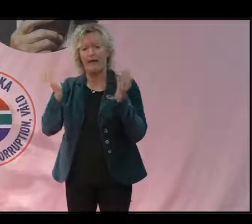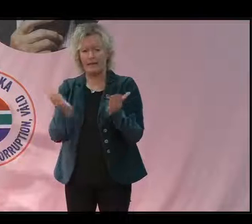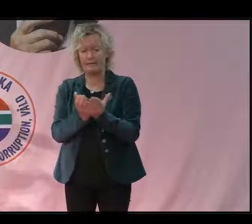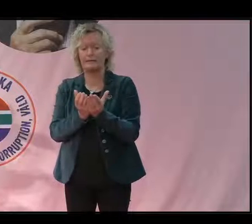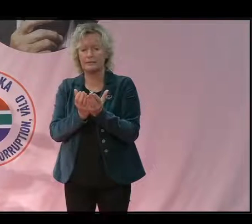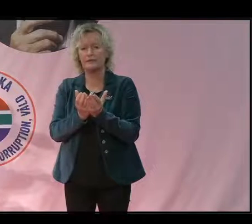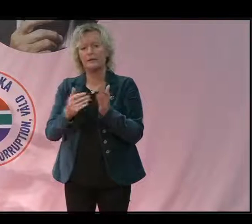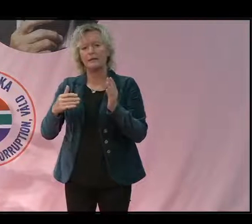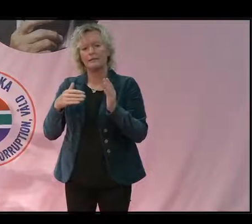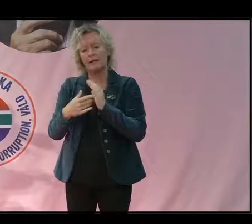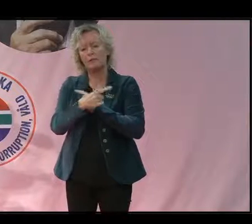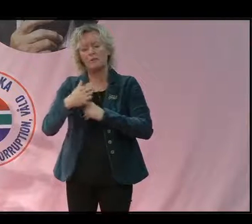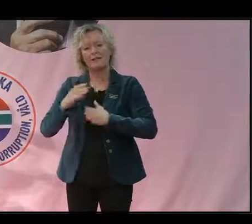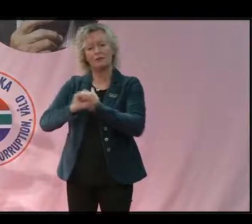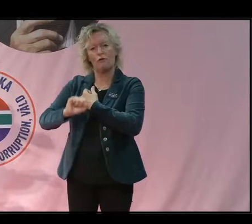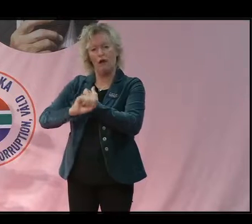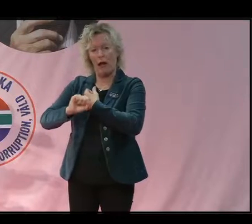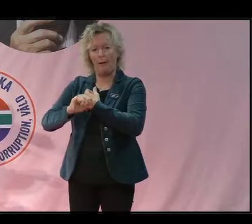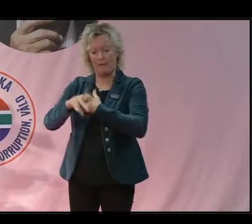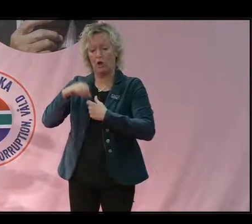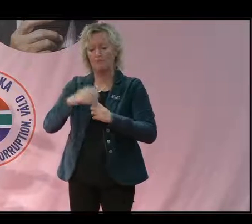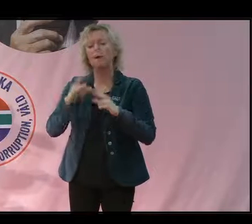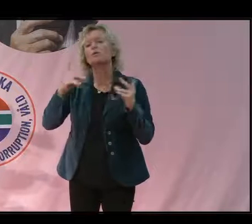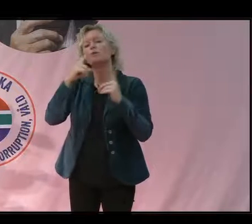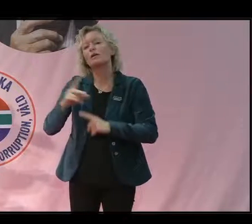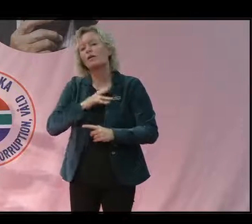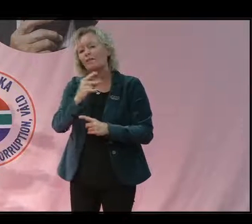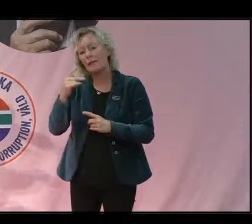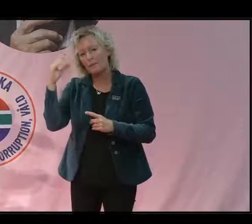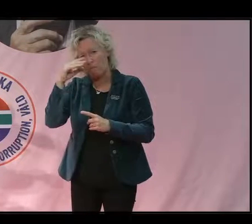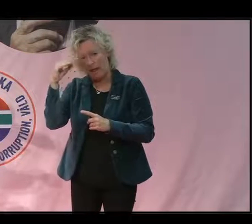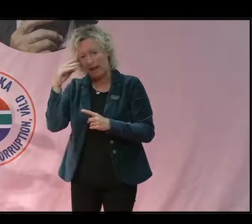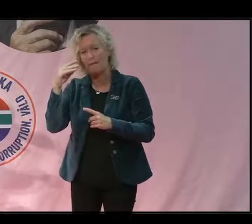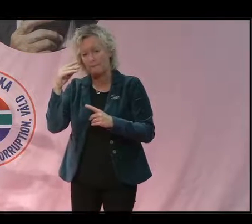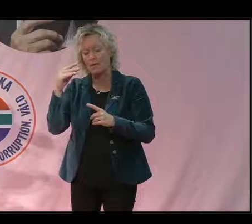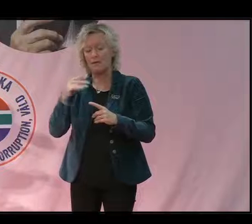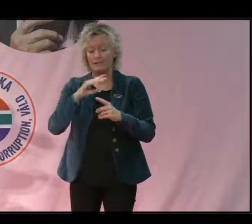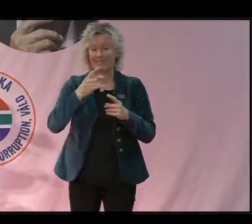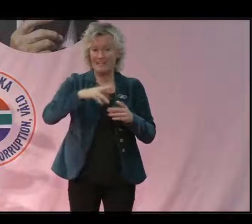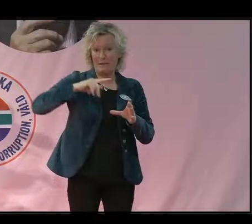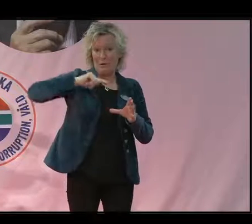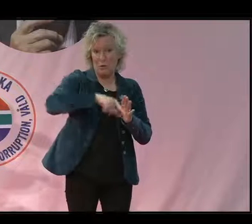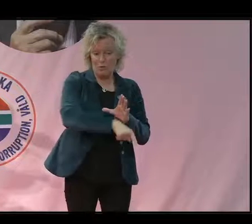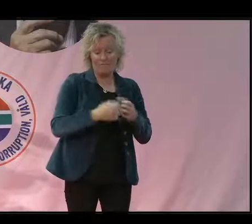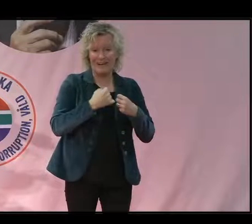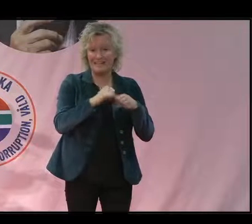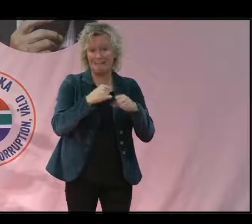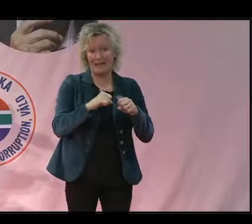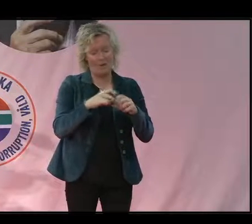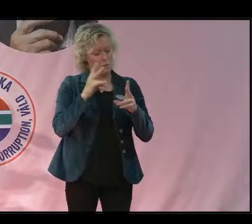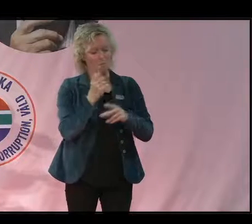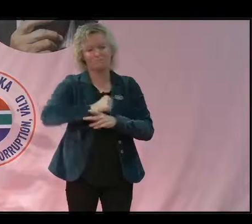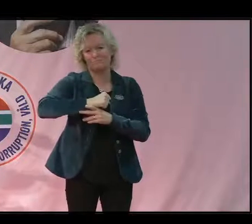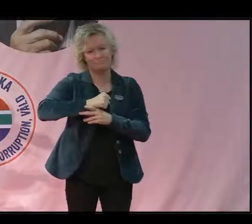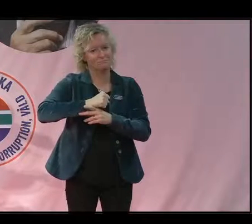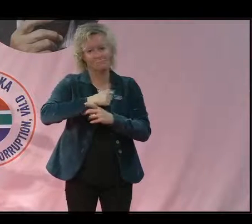Men befolkningen har ju också andra problem. Till exempel den olagliga gruvverksamheten är ett stort problem